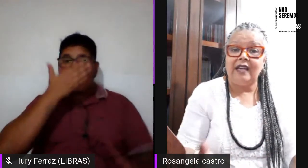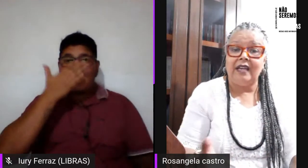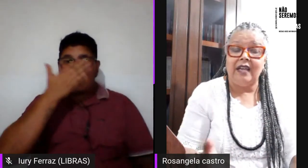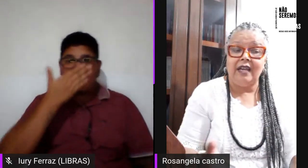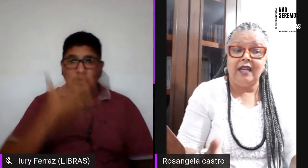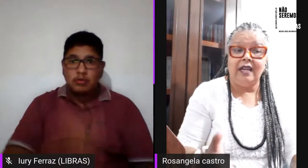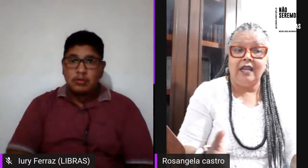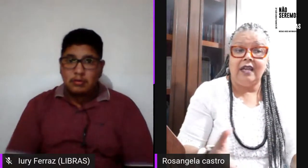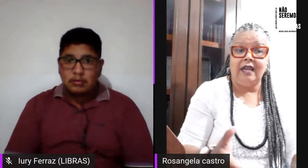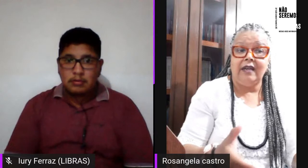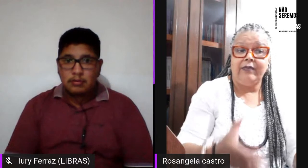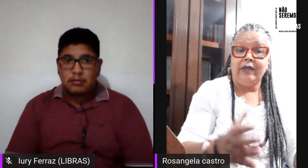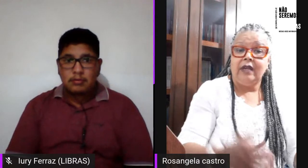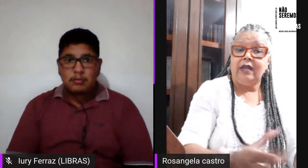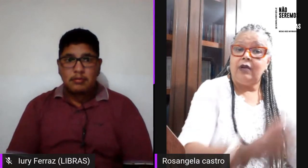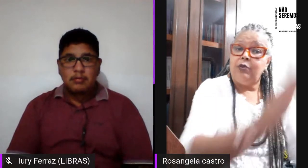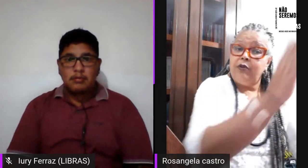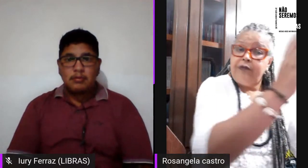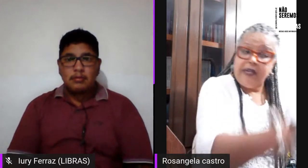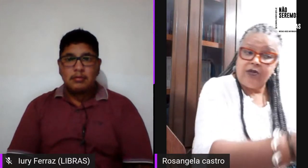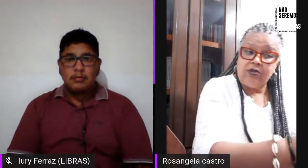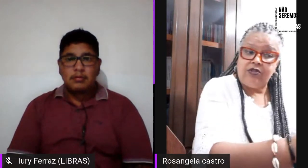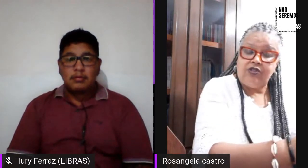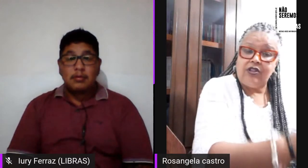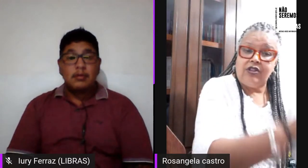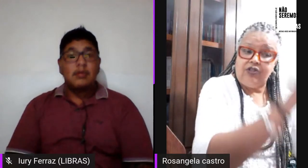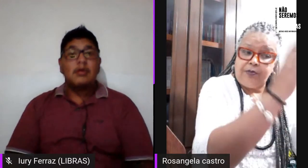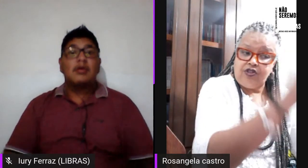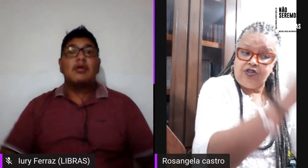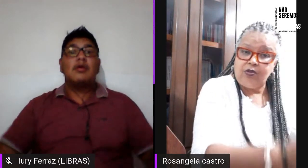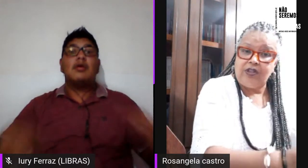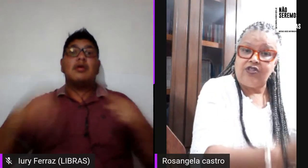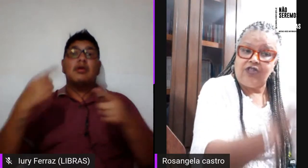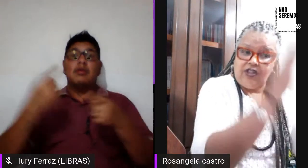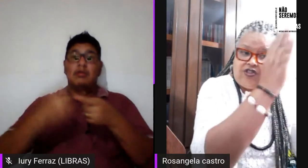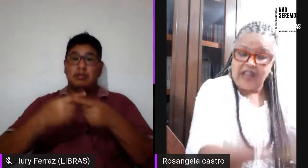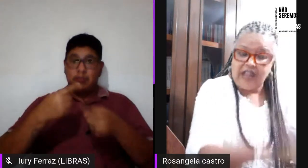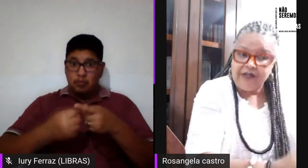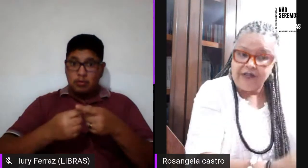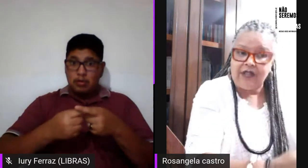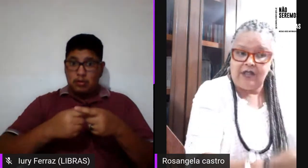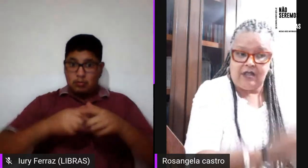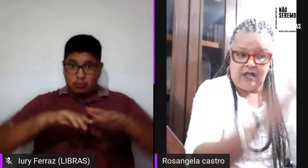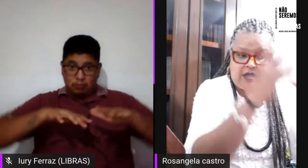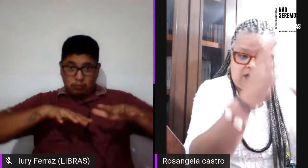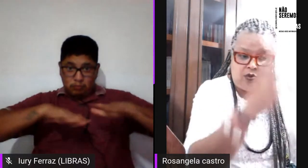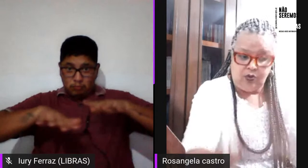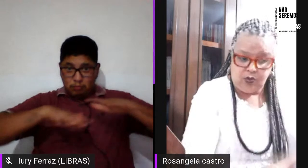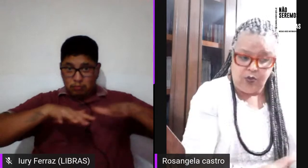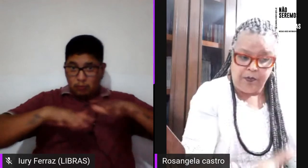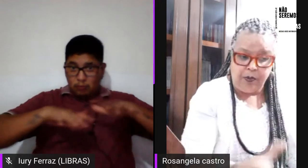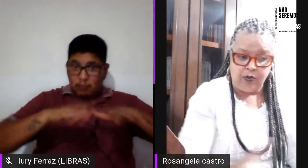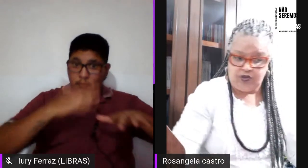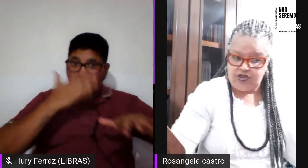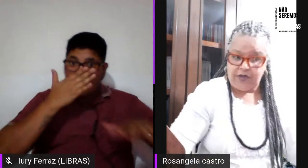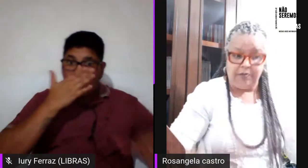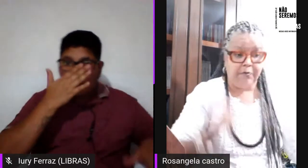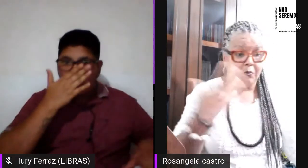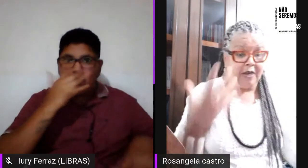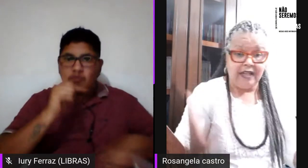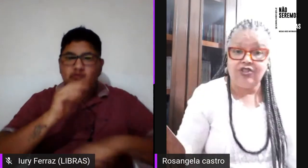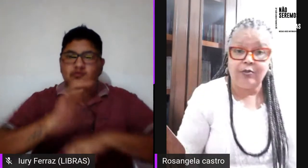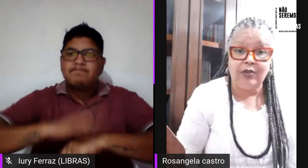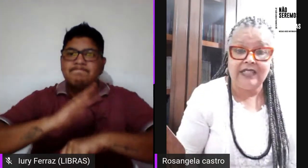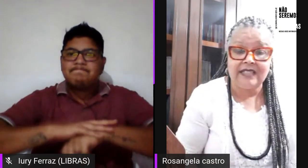porque o movimento de prostitutas estava num ponto de